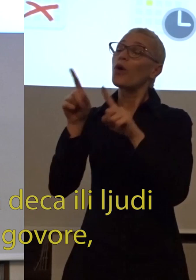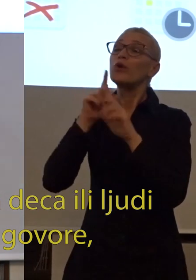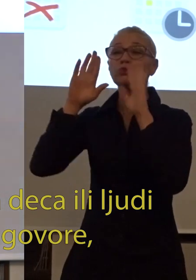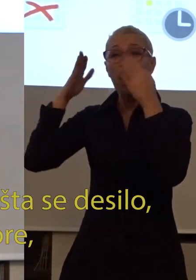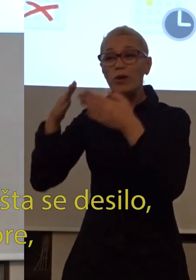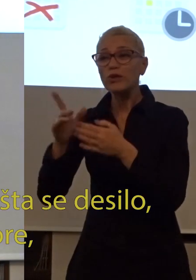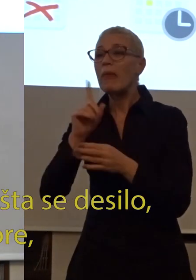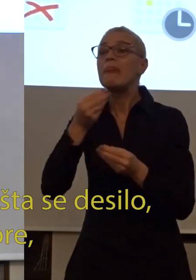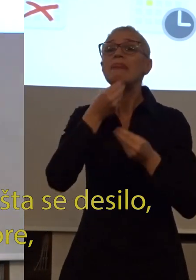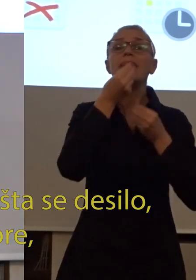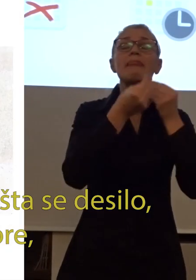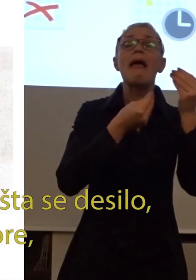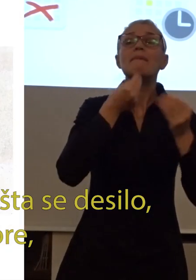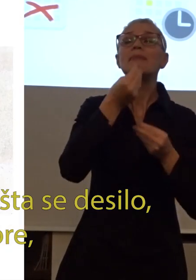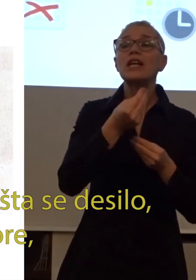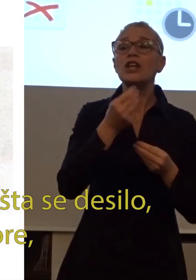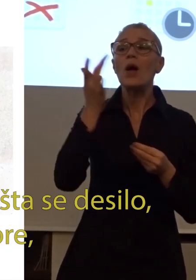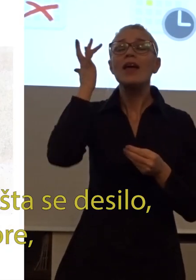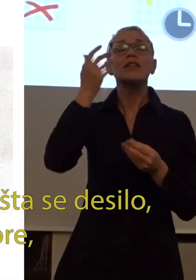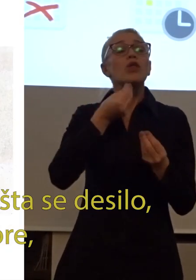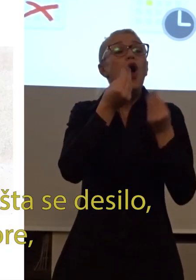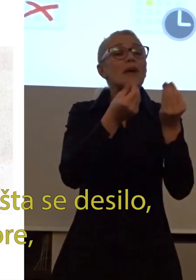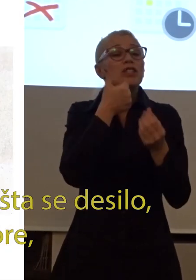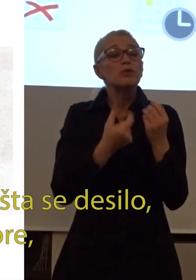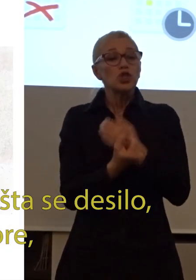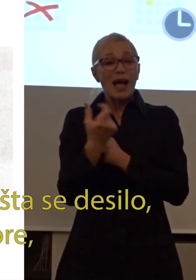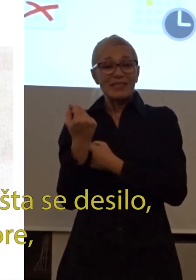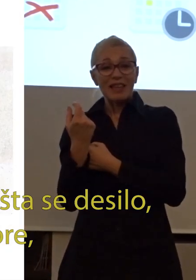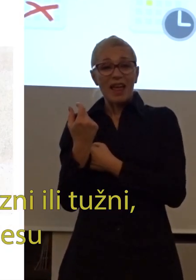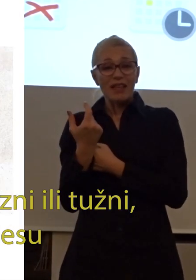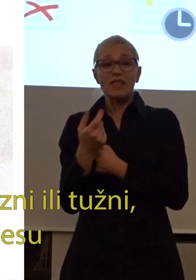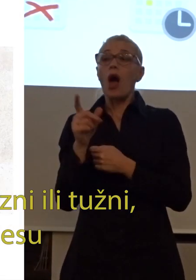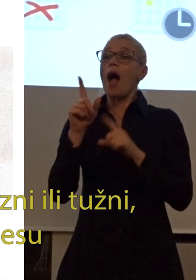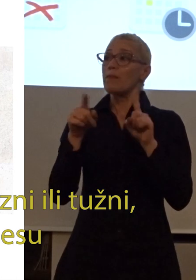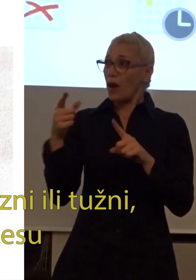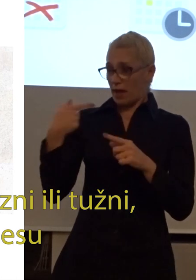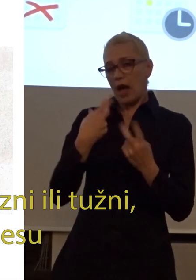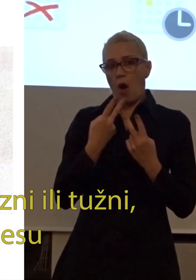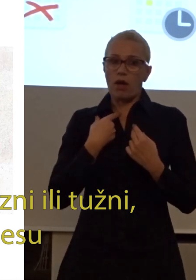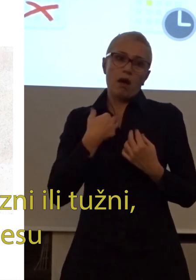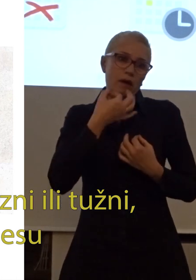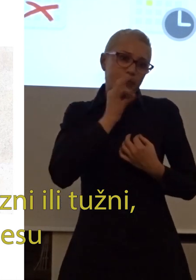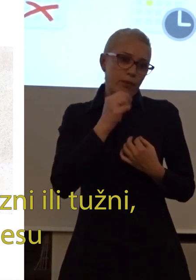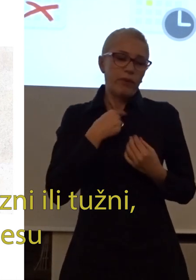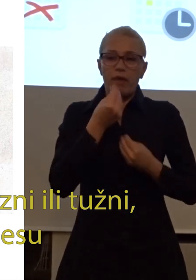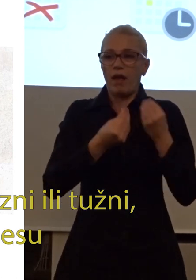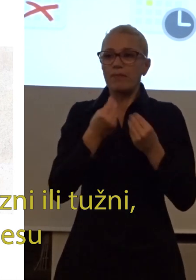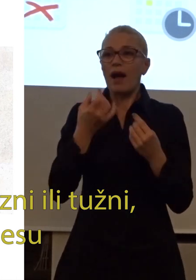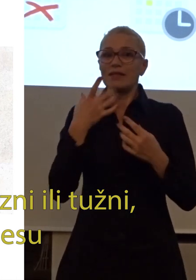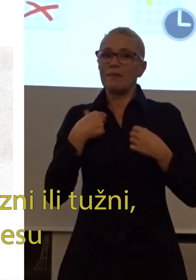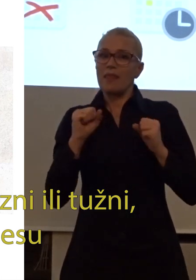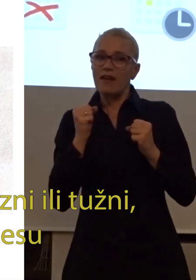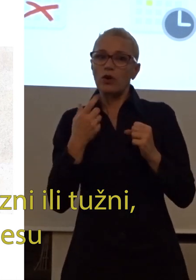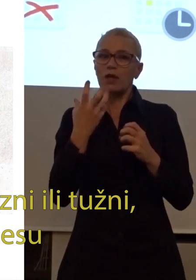govore, pa ne mogu tačno da kažu šta se desilo, dok oni koji govore kao ja, kada su ljuti, nervozni ili